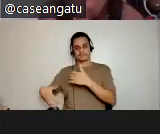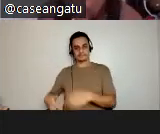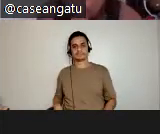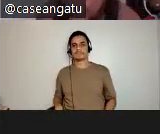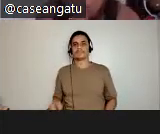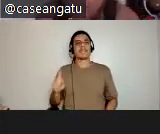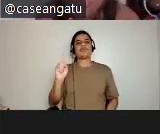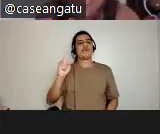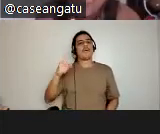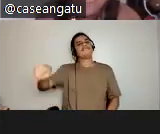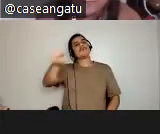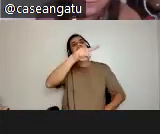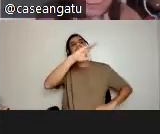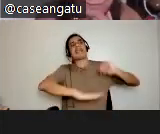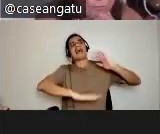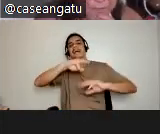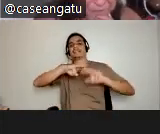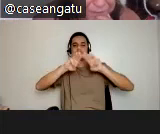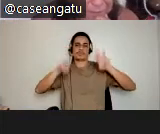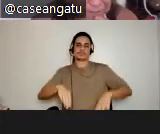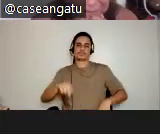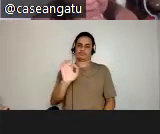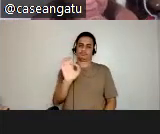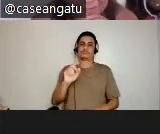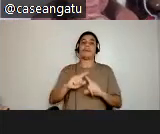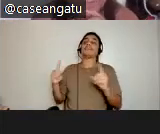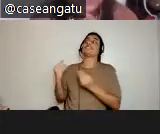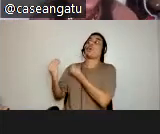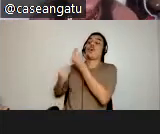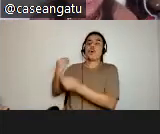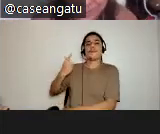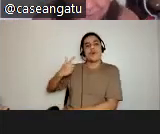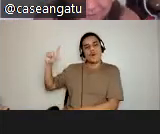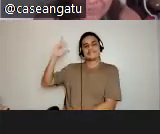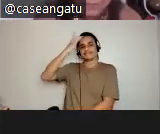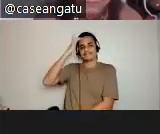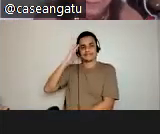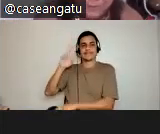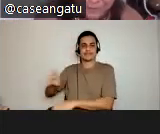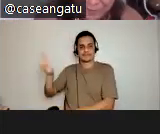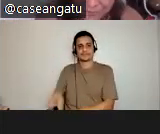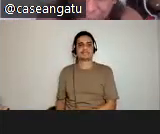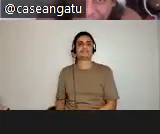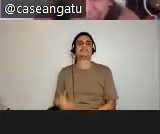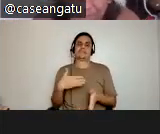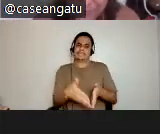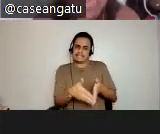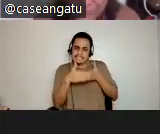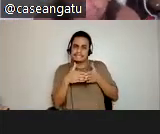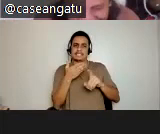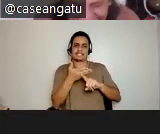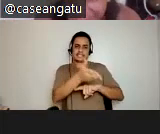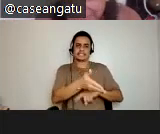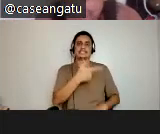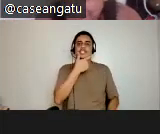que vocês praticam, mas geralmente como eles são praticados, está certo? A gente pede a licença de Cueca Turite e a Suzy, pelo